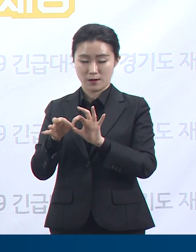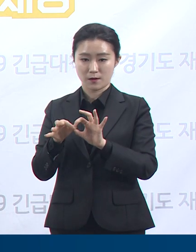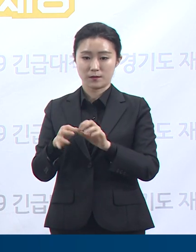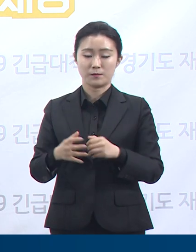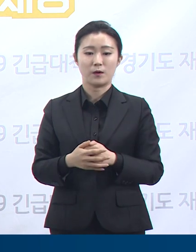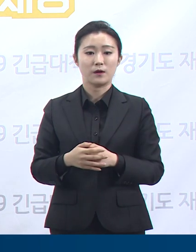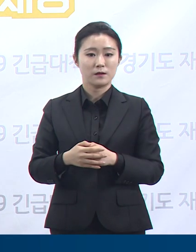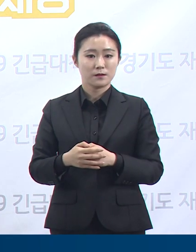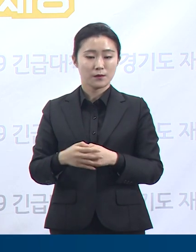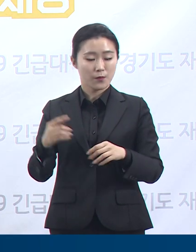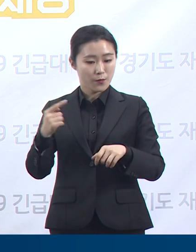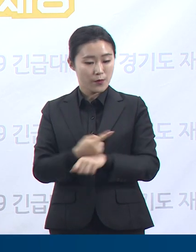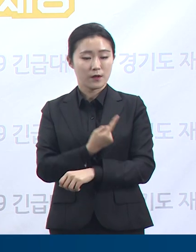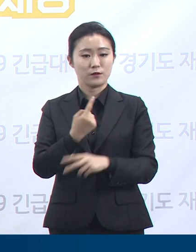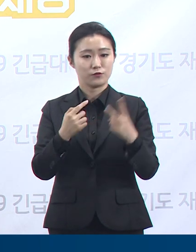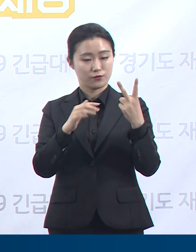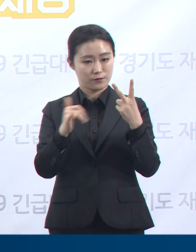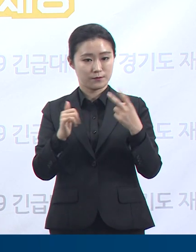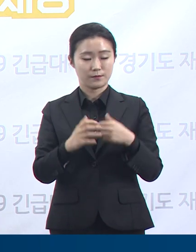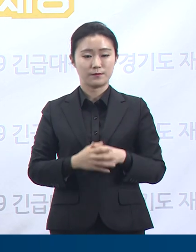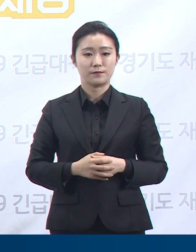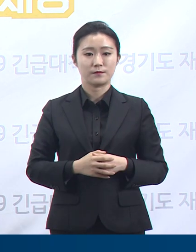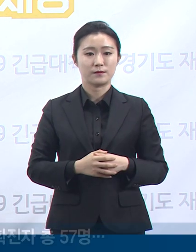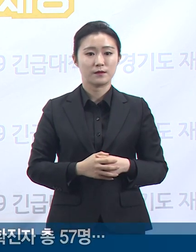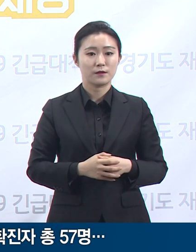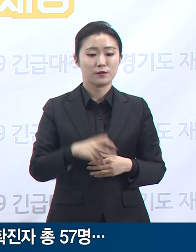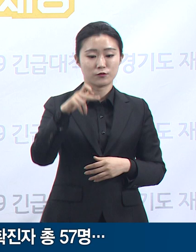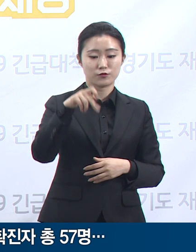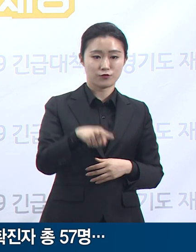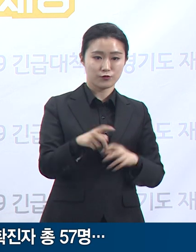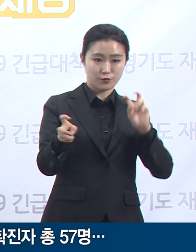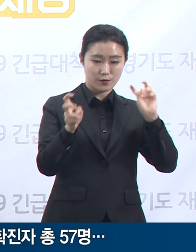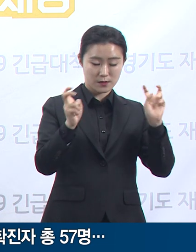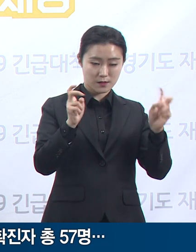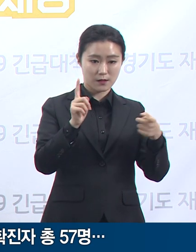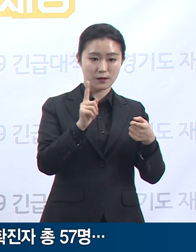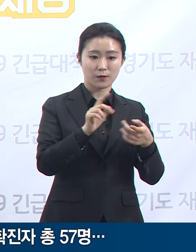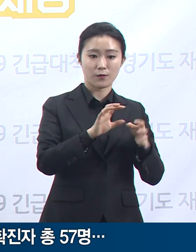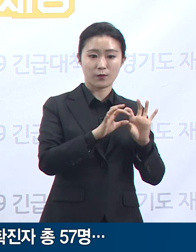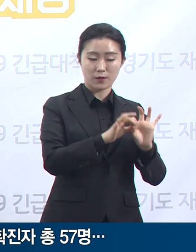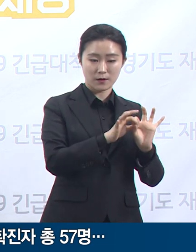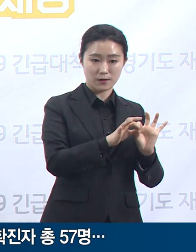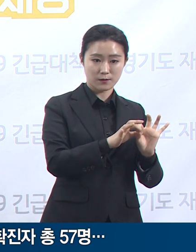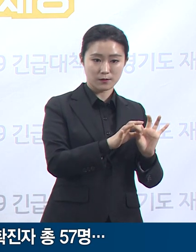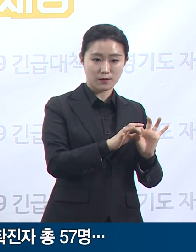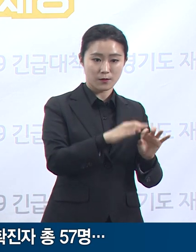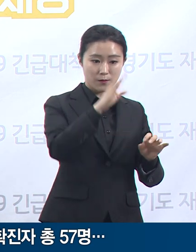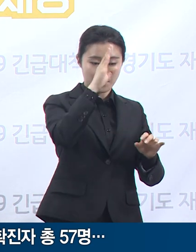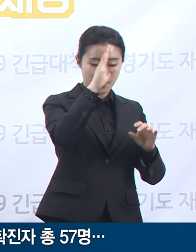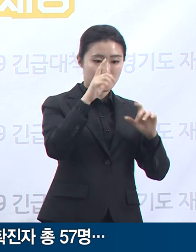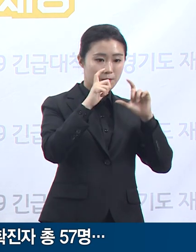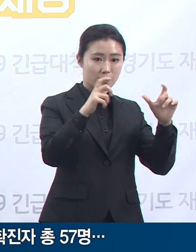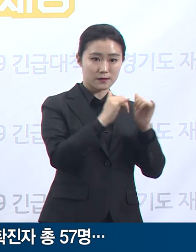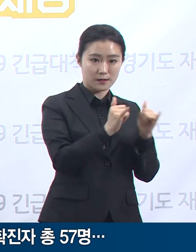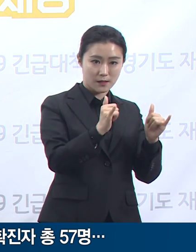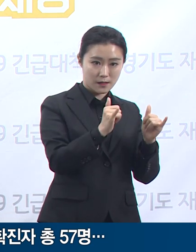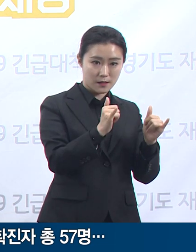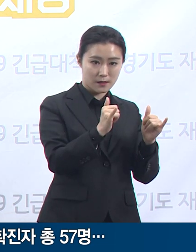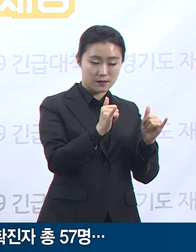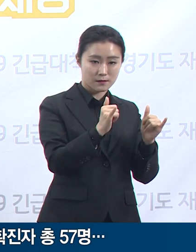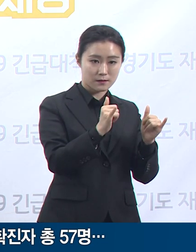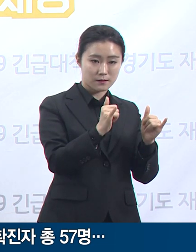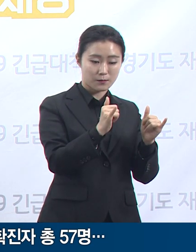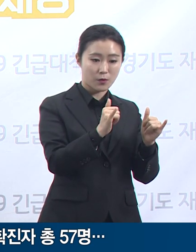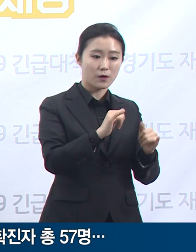부천 쿠팡 물류센터 관련 확진 상황에 대해 말씀드리겠습니다. 부천 쿠팡 물류센터 관련 확진자는 오늘 0시 기준 총